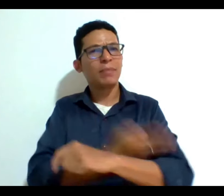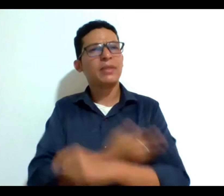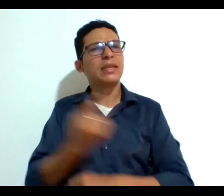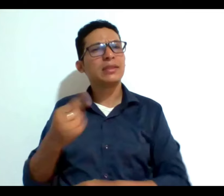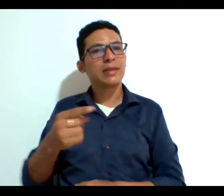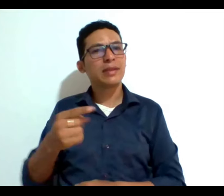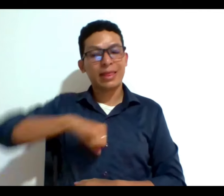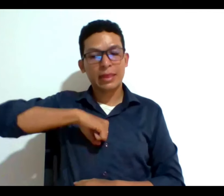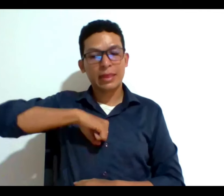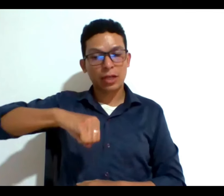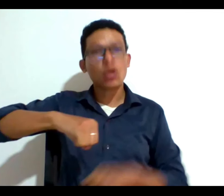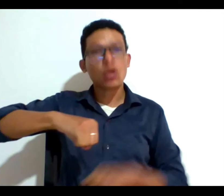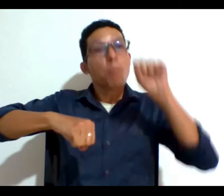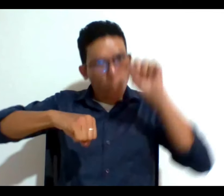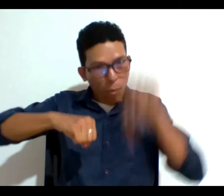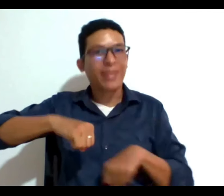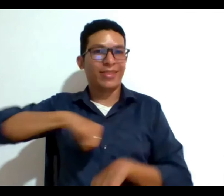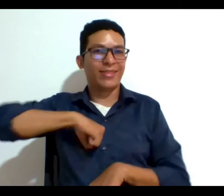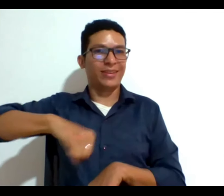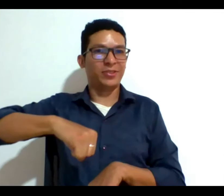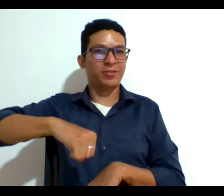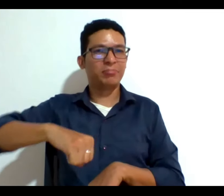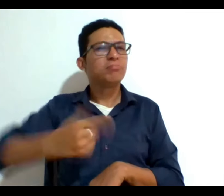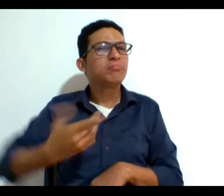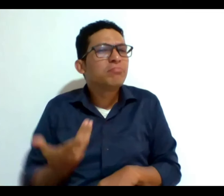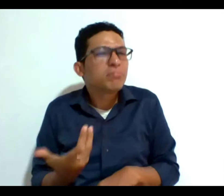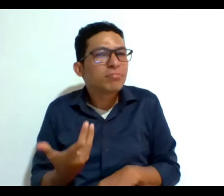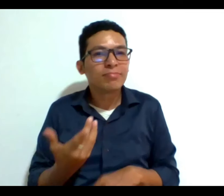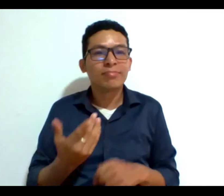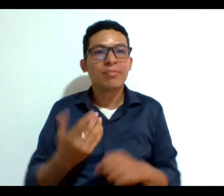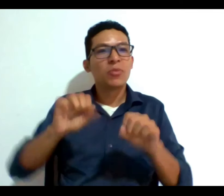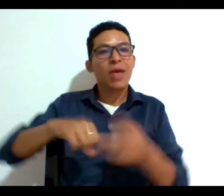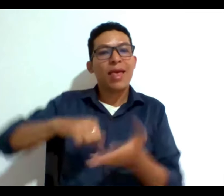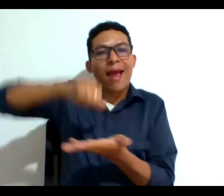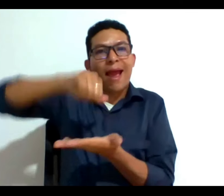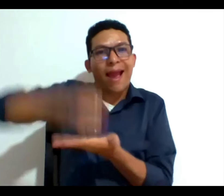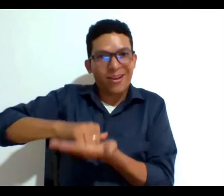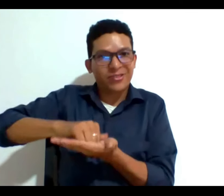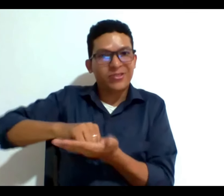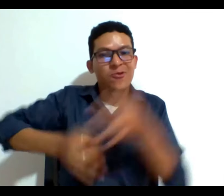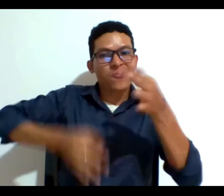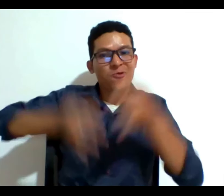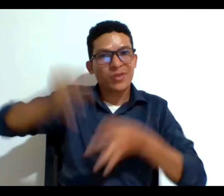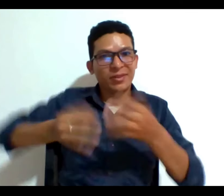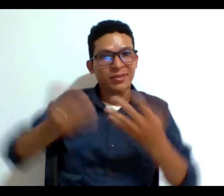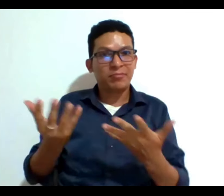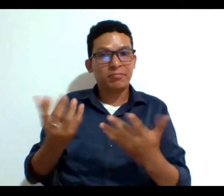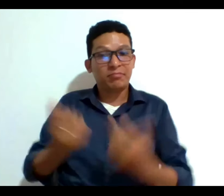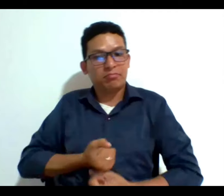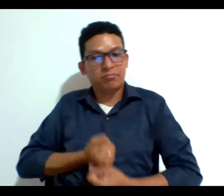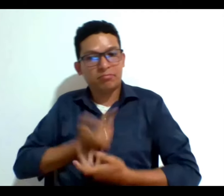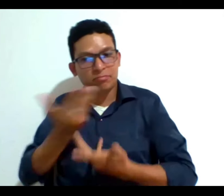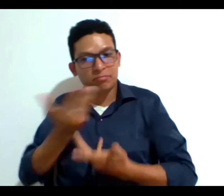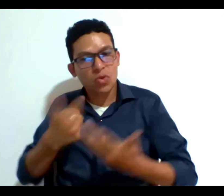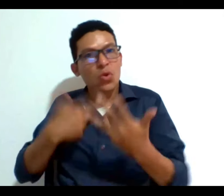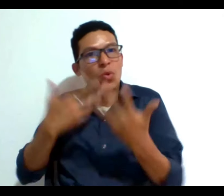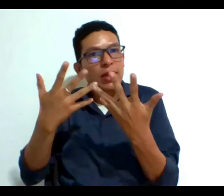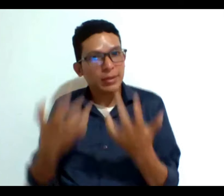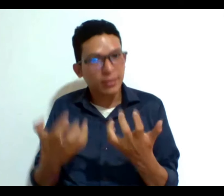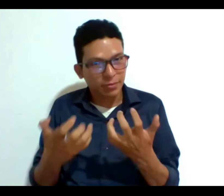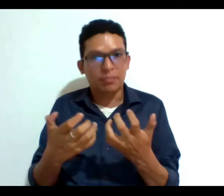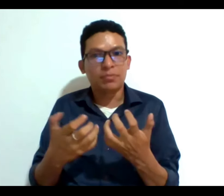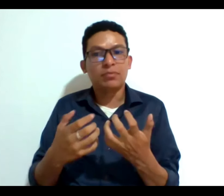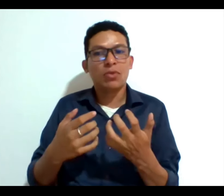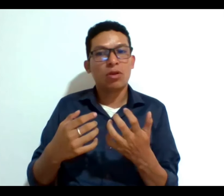derechos a poder realizar actos jurídicos, expresar su voluntad para un consentimiento